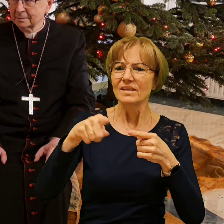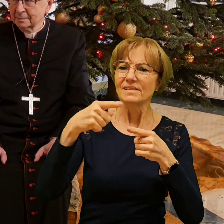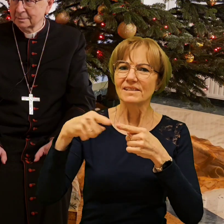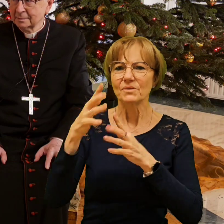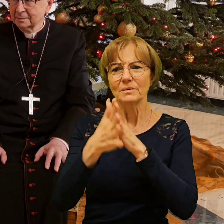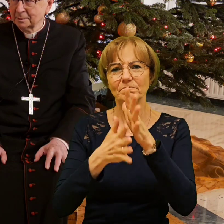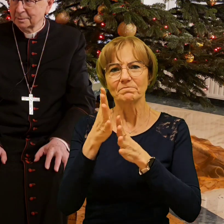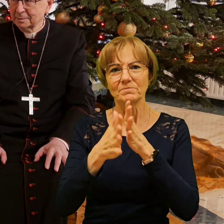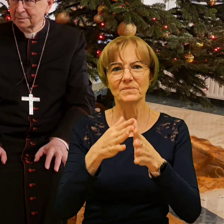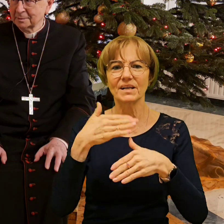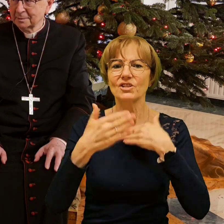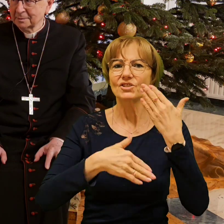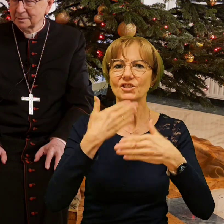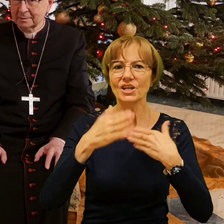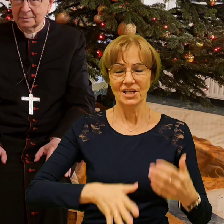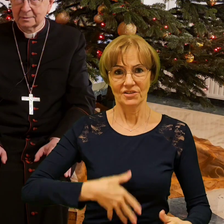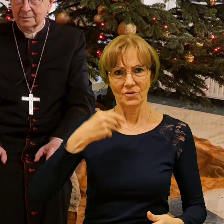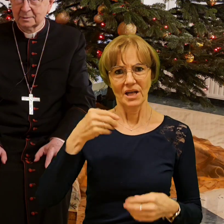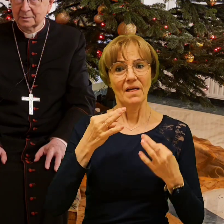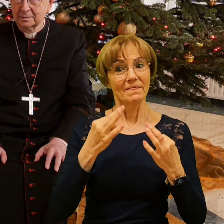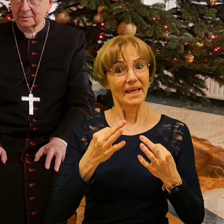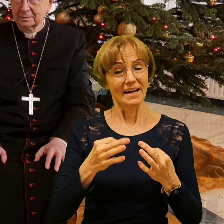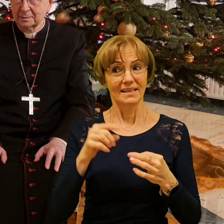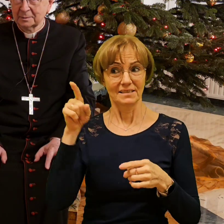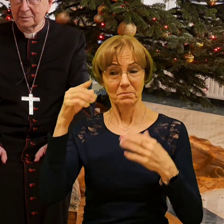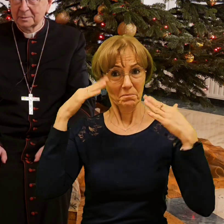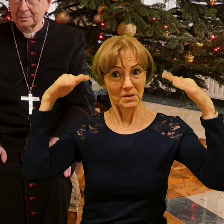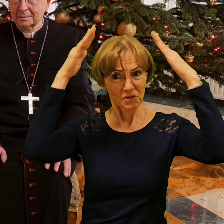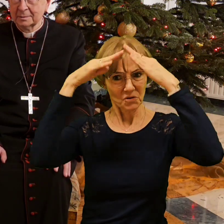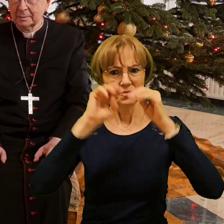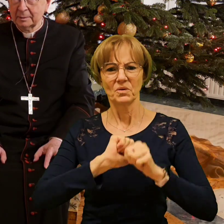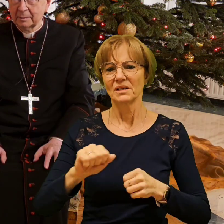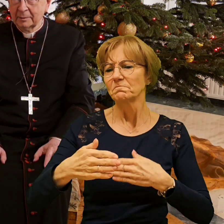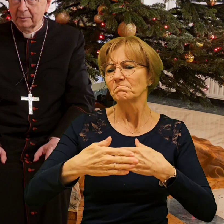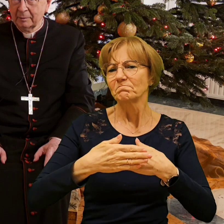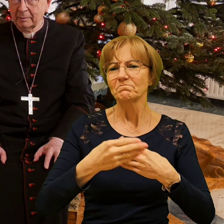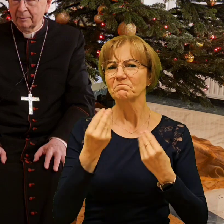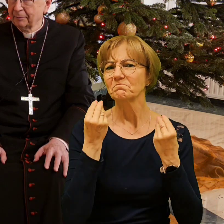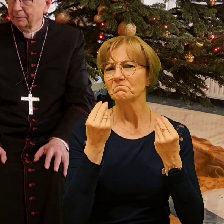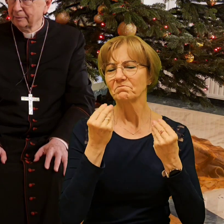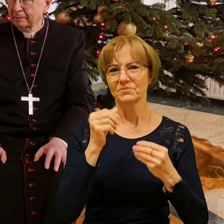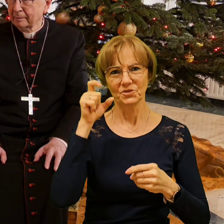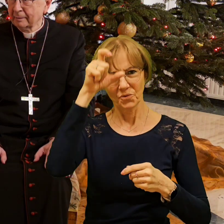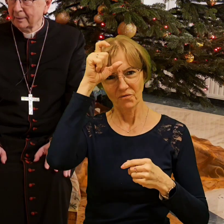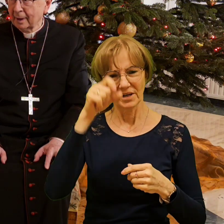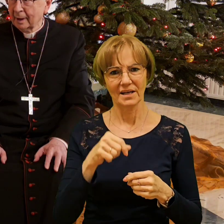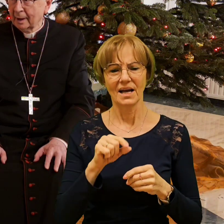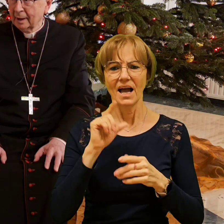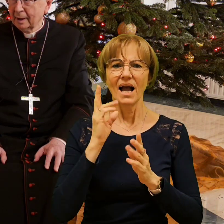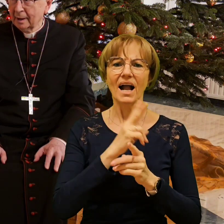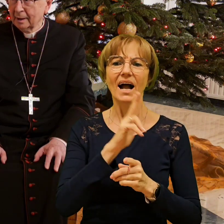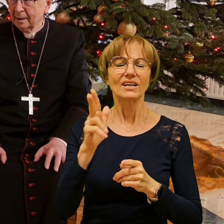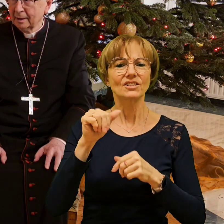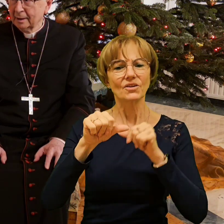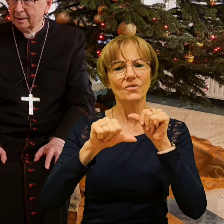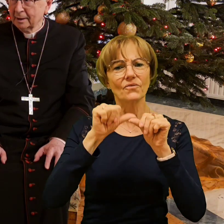Dzięki temu ksiądz arcybiskup stał się dla nich wyjątkowo bliski. Każdy film przesyłają sobie